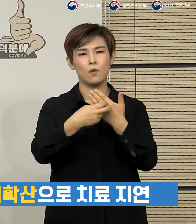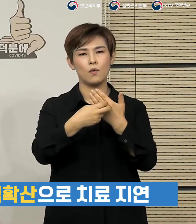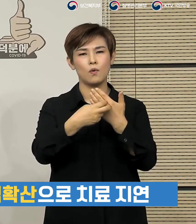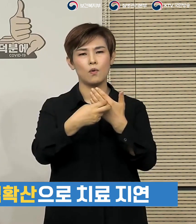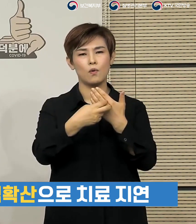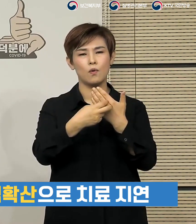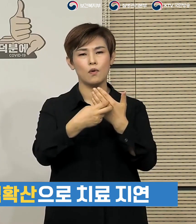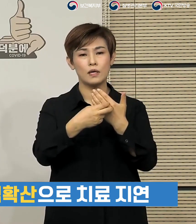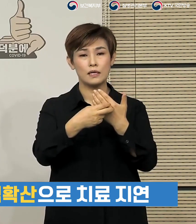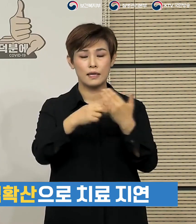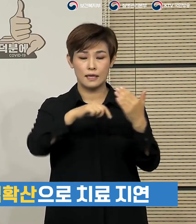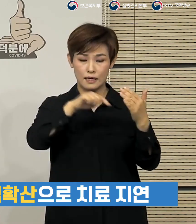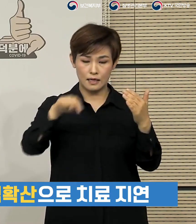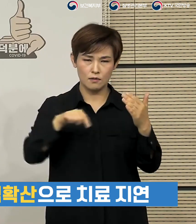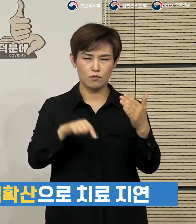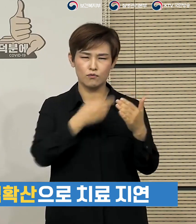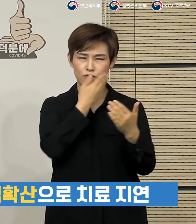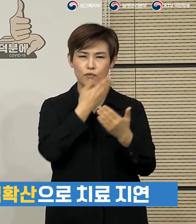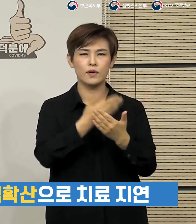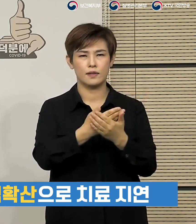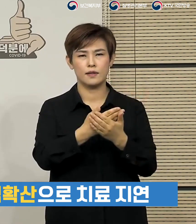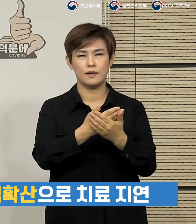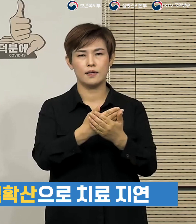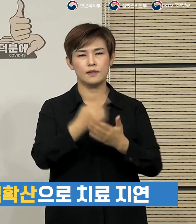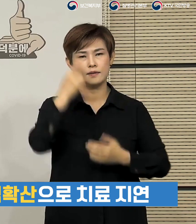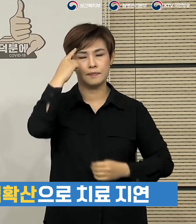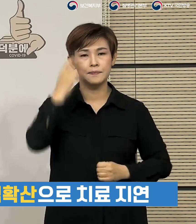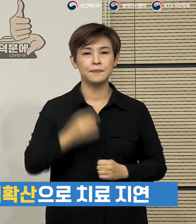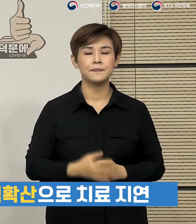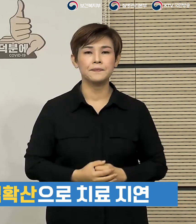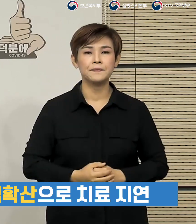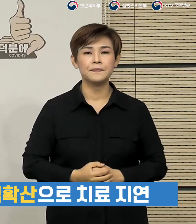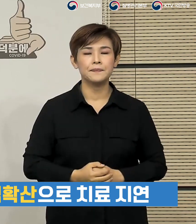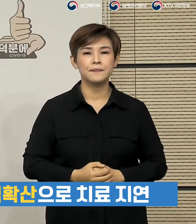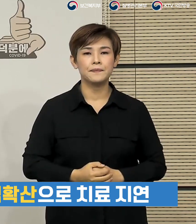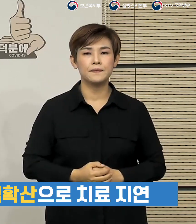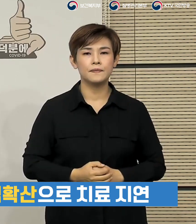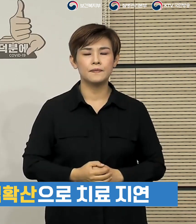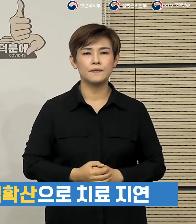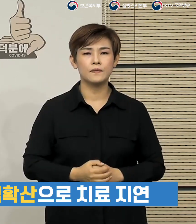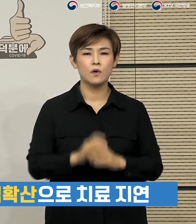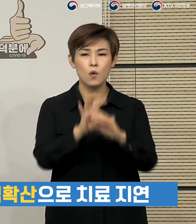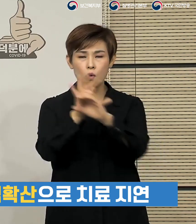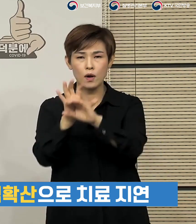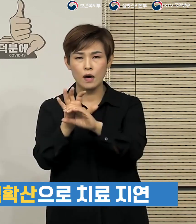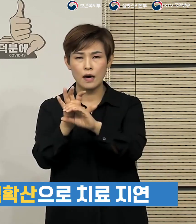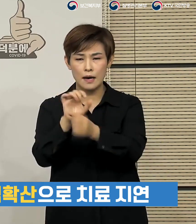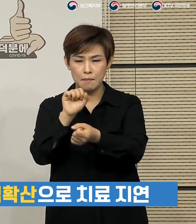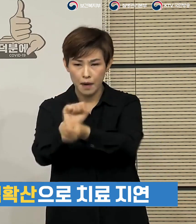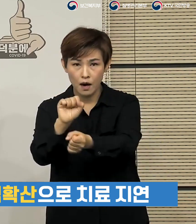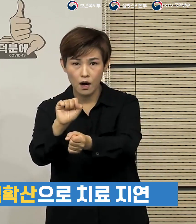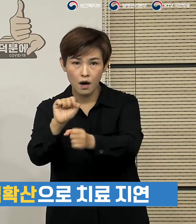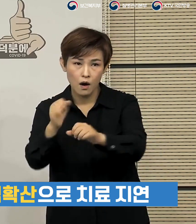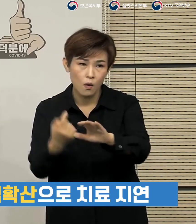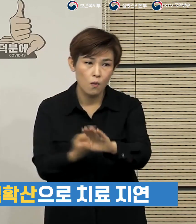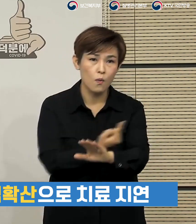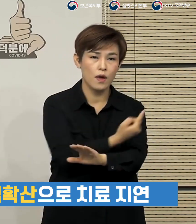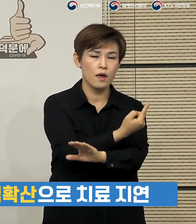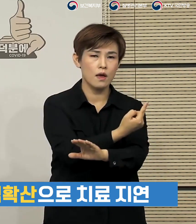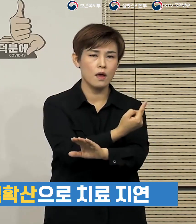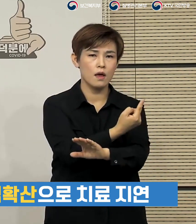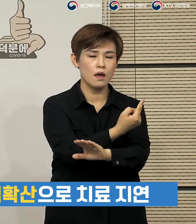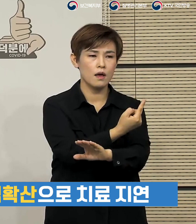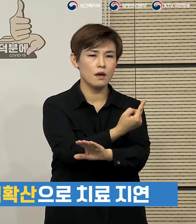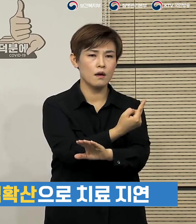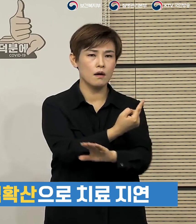중요한 도전이고 과제라고 생각을 합니다. 특히 코로나19 이외의 중증 질환을 가지고